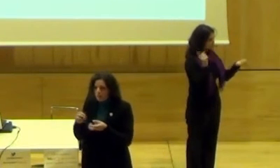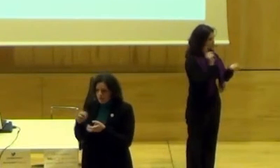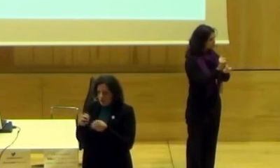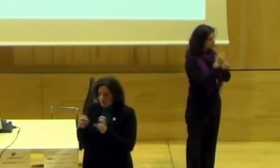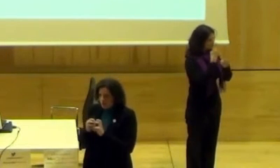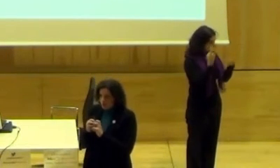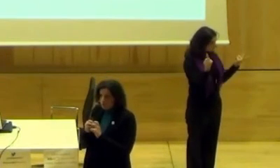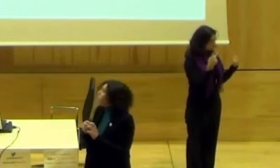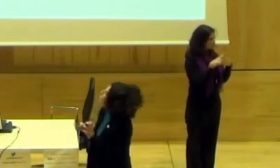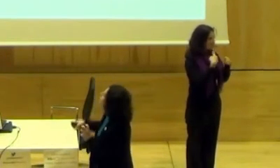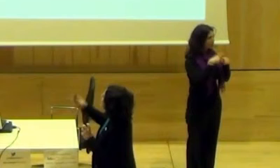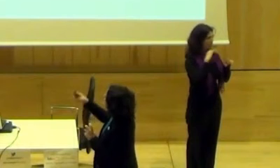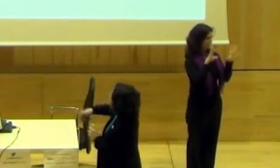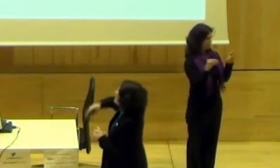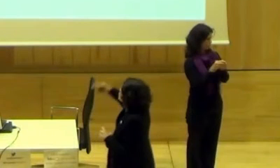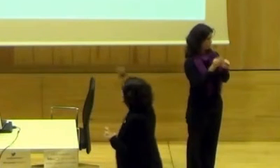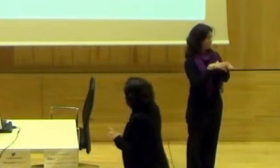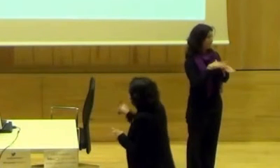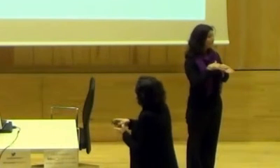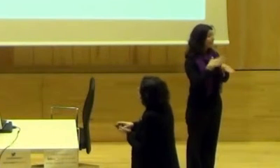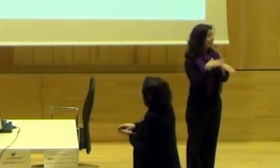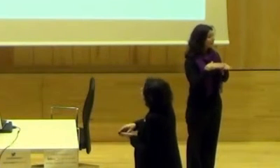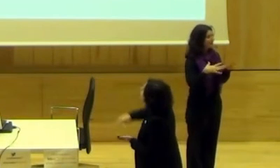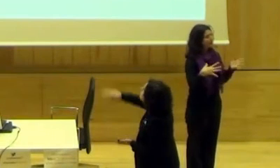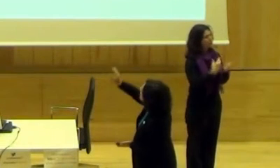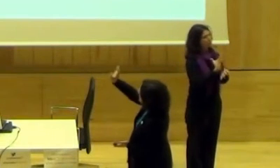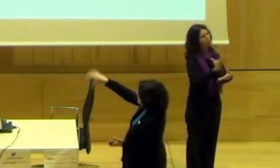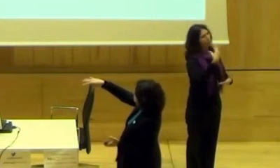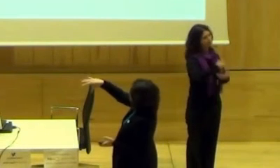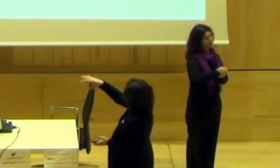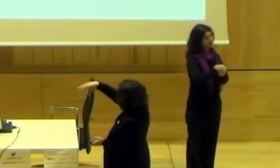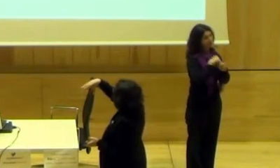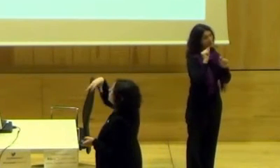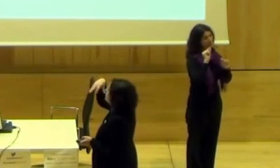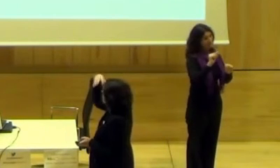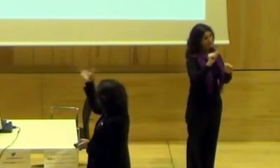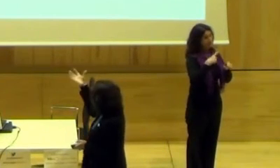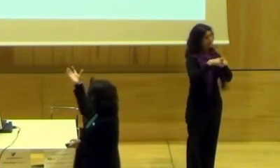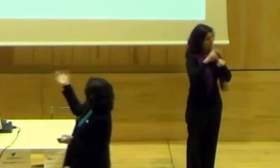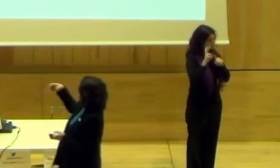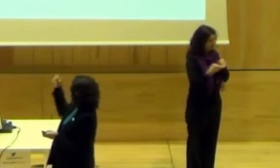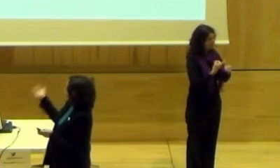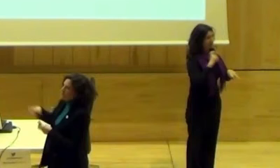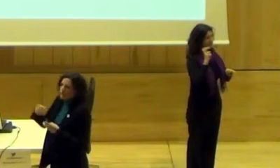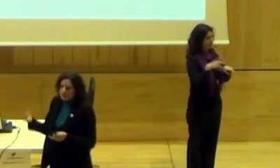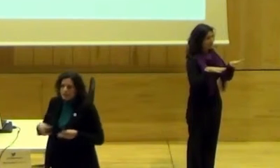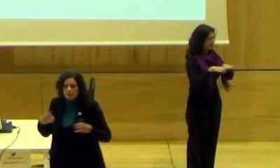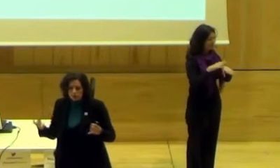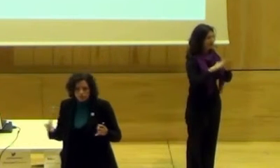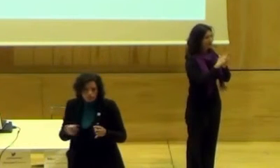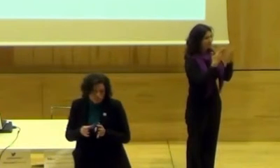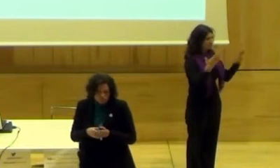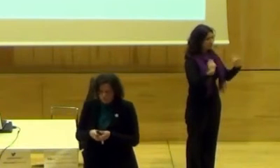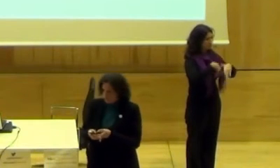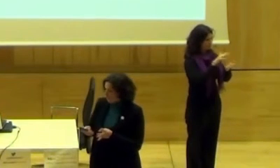público, que sea algo en conjunto. ¿Para qué? Para que todo esté incorporado. Desde los materiales, la actividad paralela, los folletos,